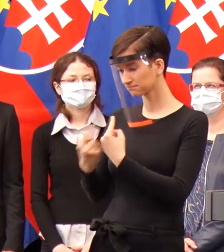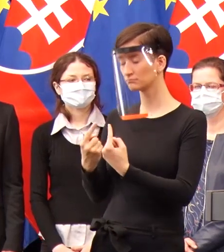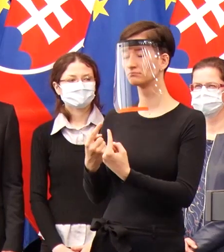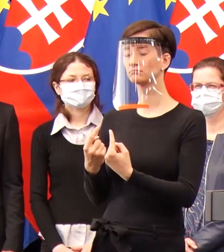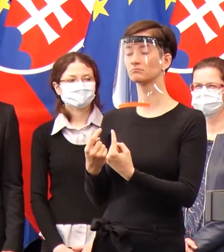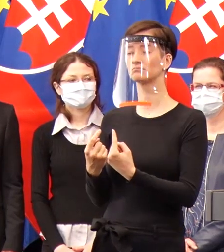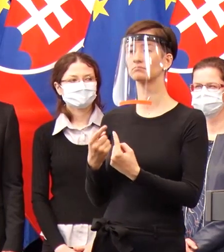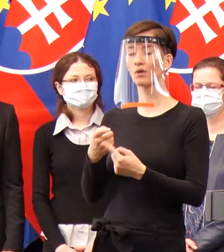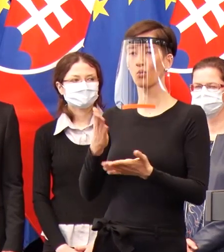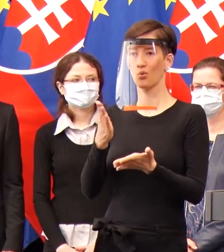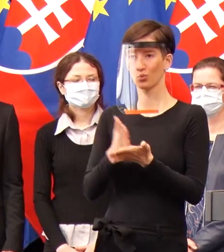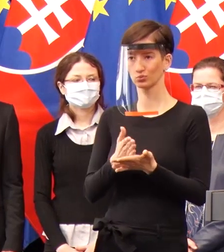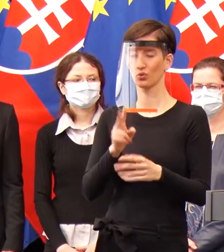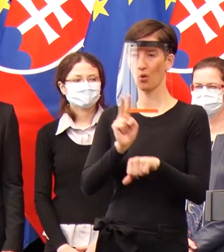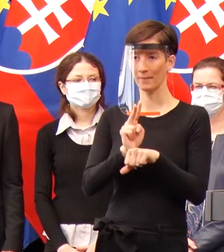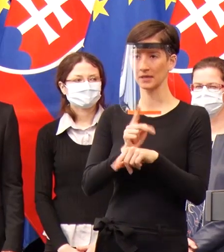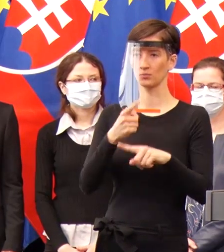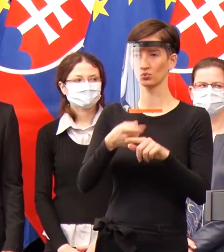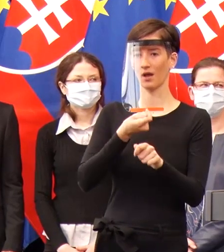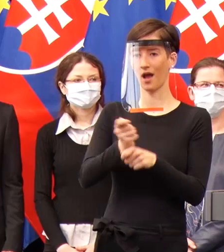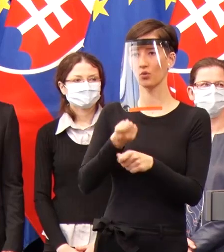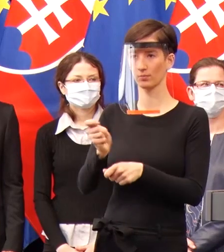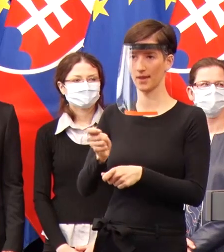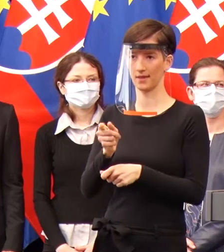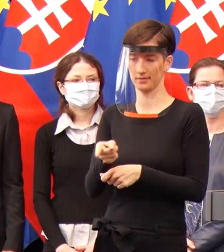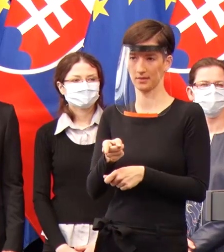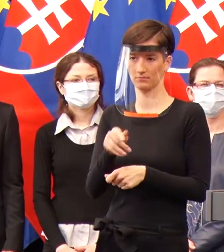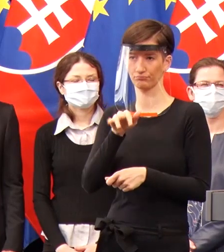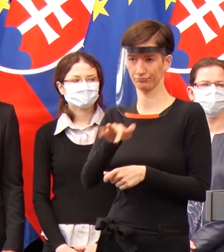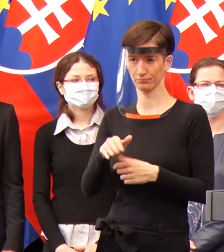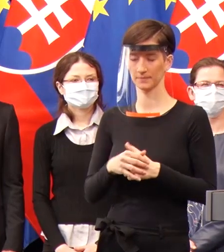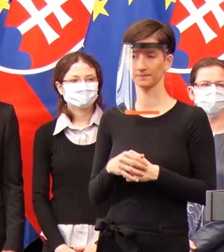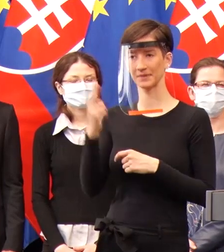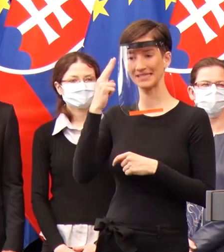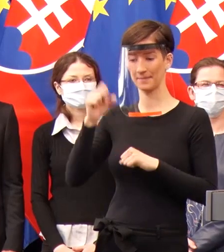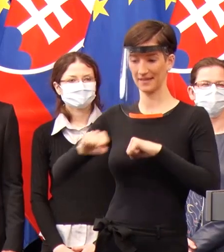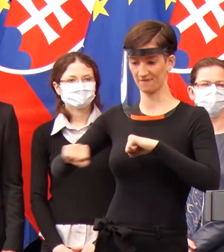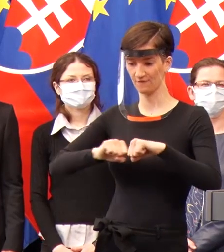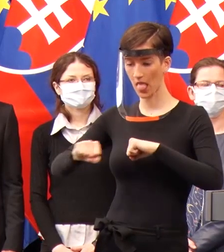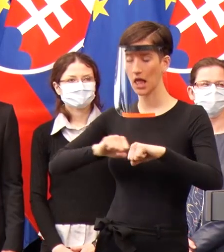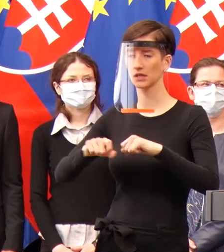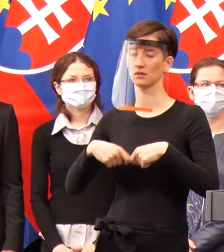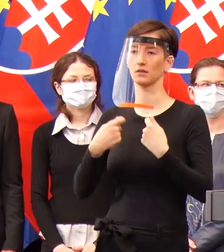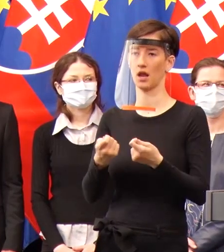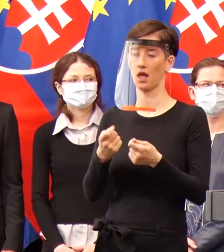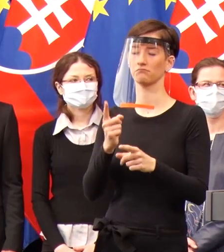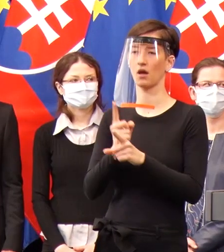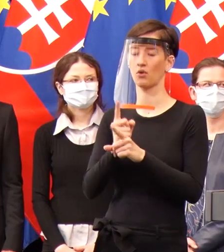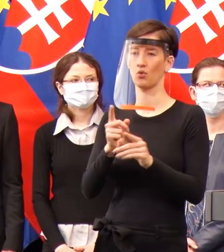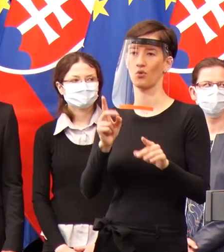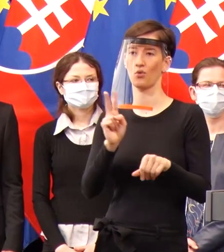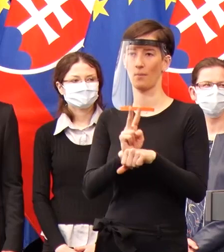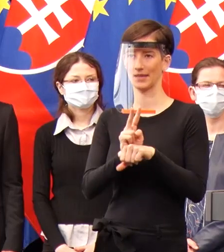A samozrejme, tu už je na vláde, ktorá toto pretransformovala do konkrétnych opatrení.